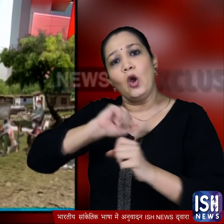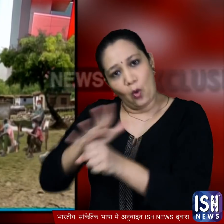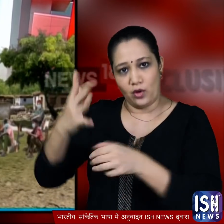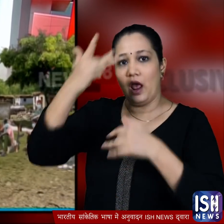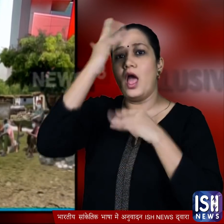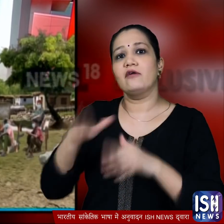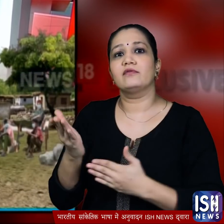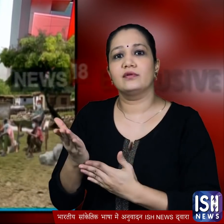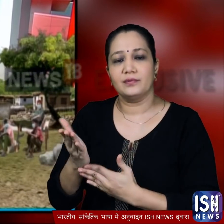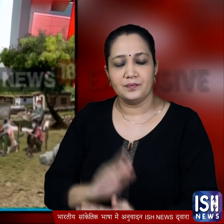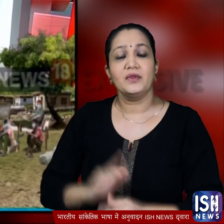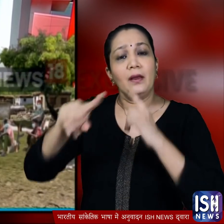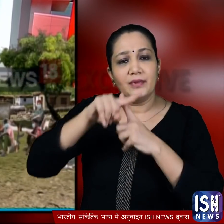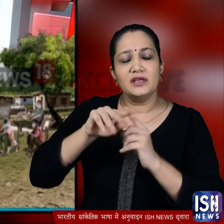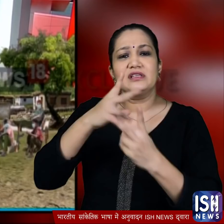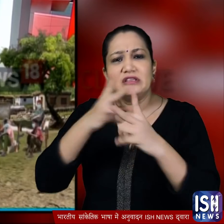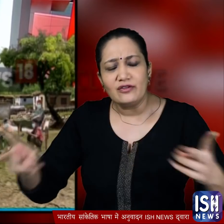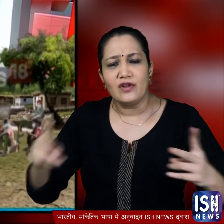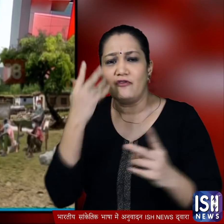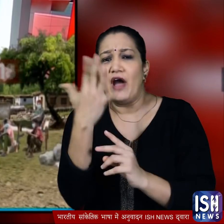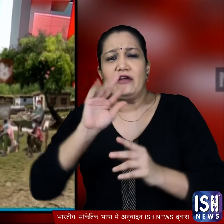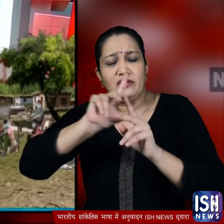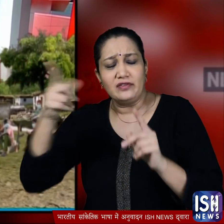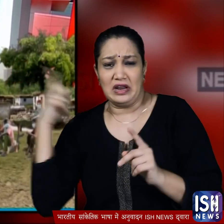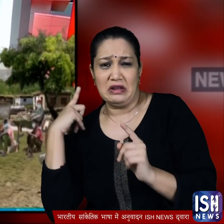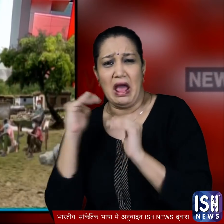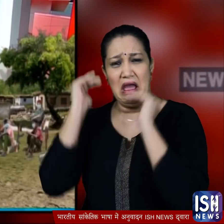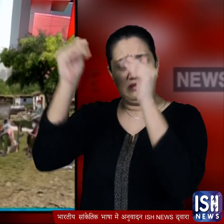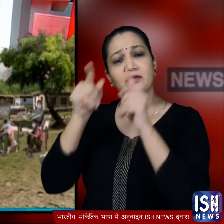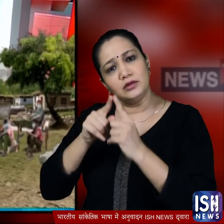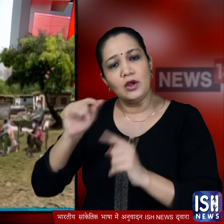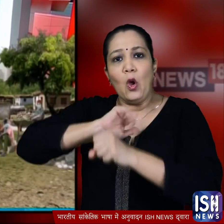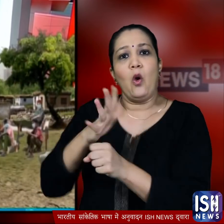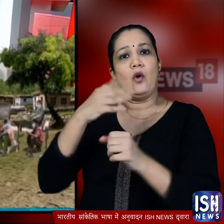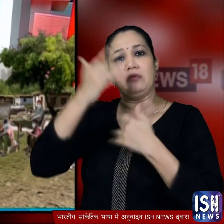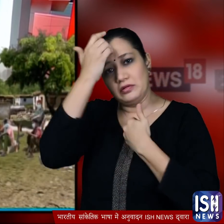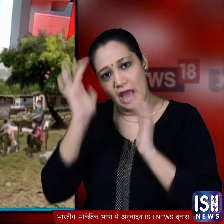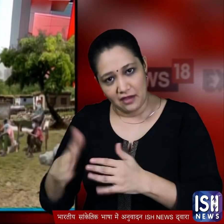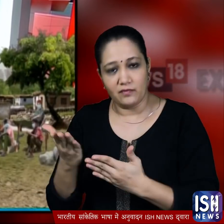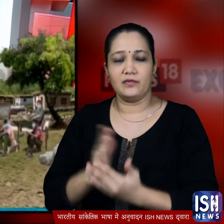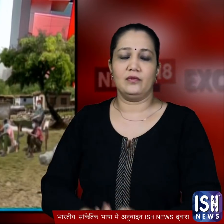करोना से बीमार बता जा रहा है और इसके अलावा नकसलियों के पांच और बड़े नेताओं के भी को रोना से बीमार होने की खबर है